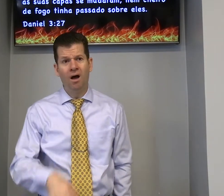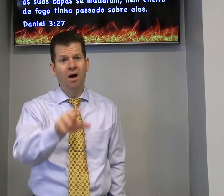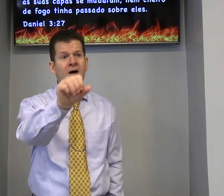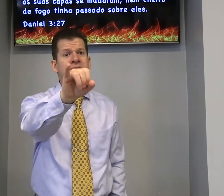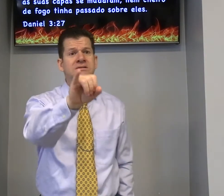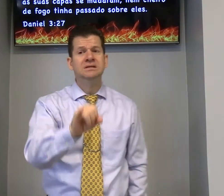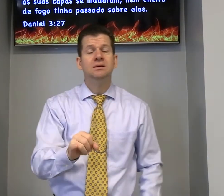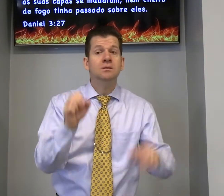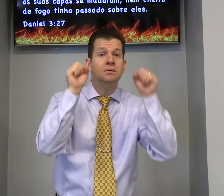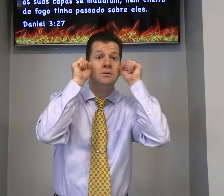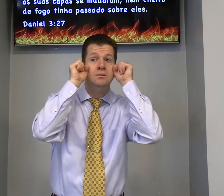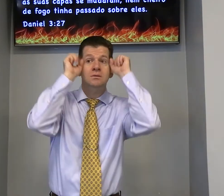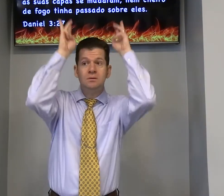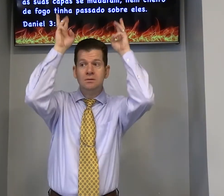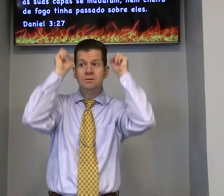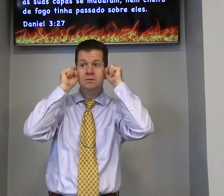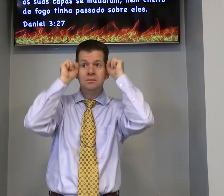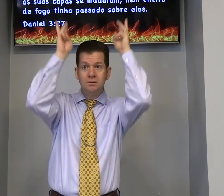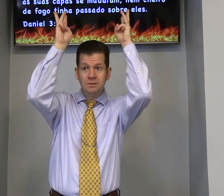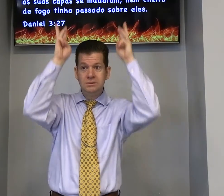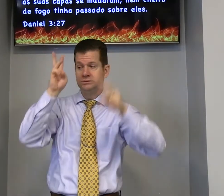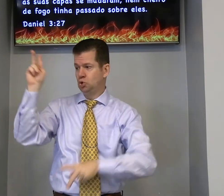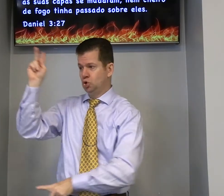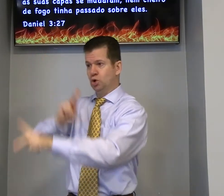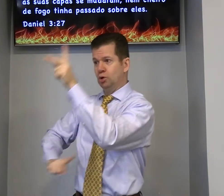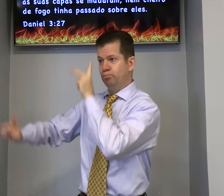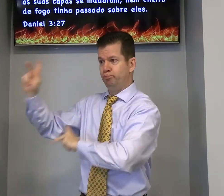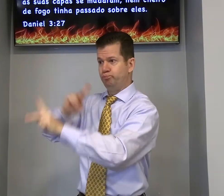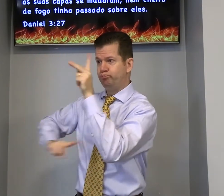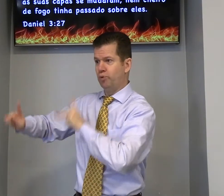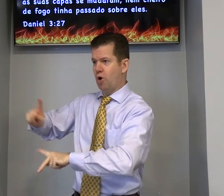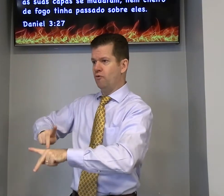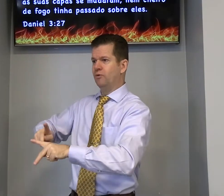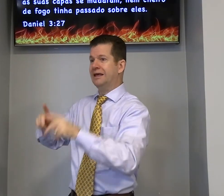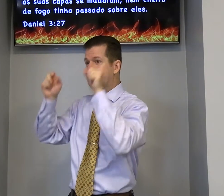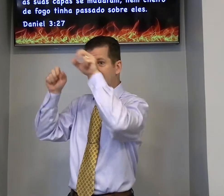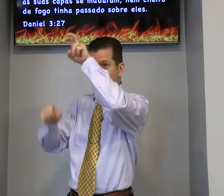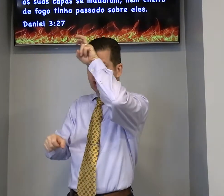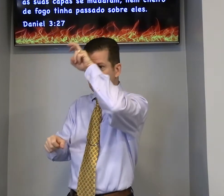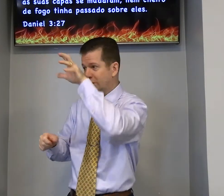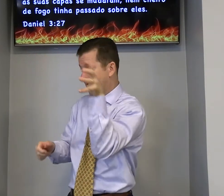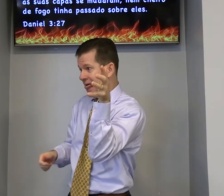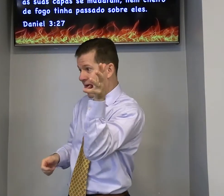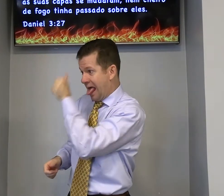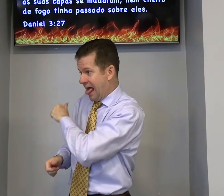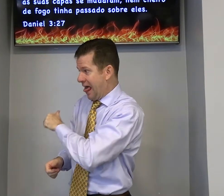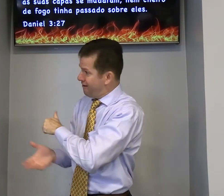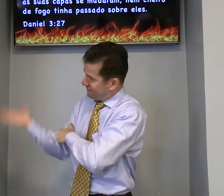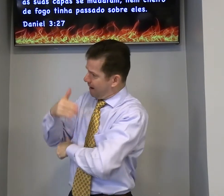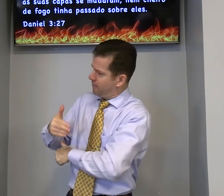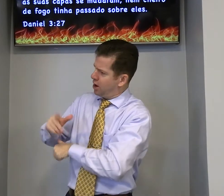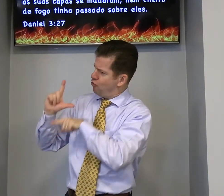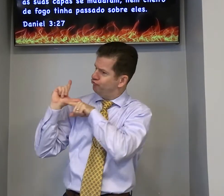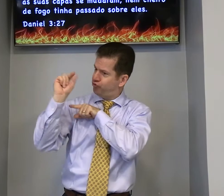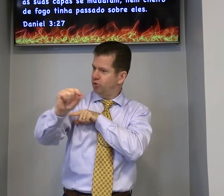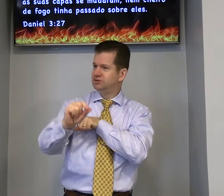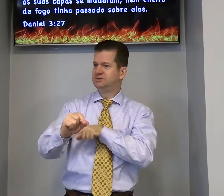quando você copia e segue o mundo você perde esse crescimento espiritual sabe quando